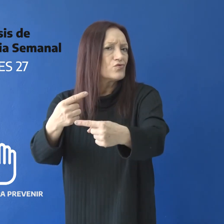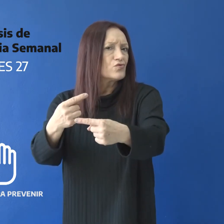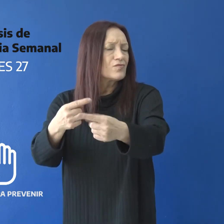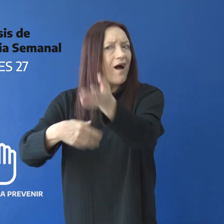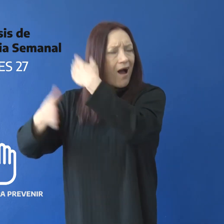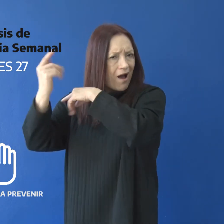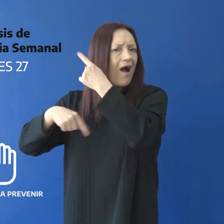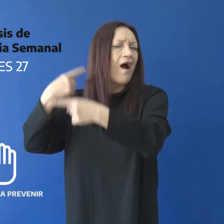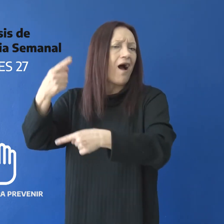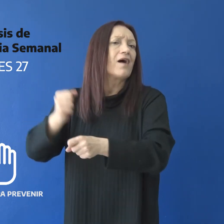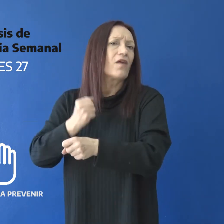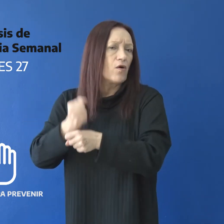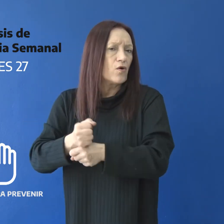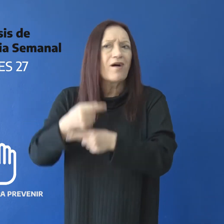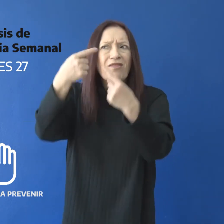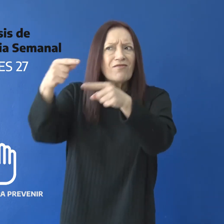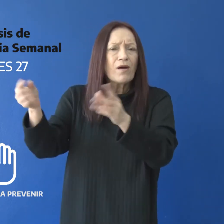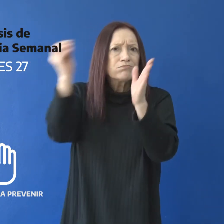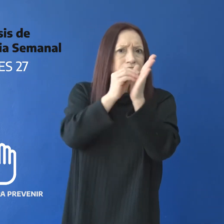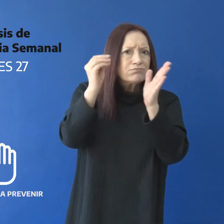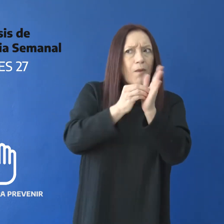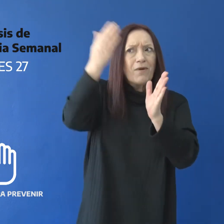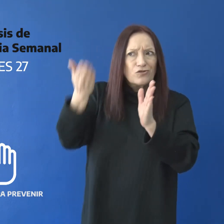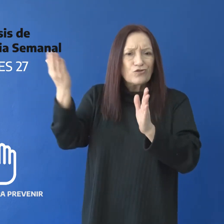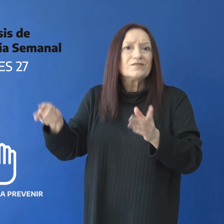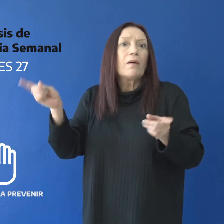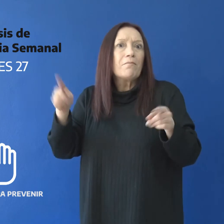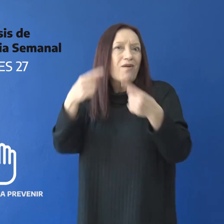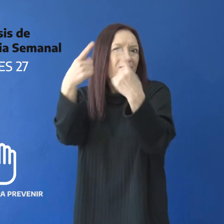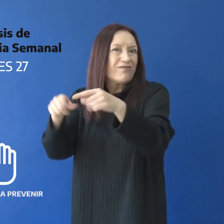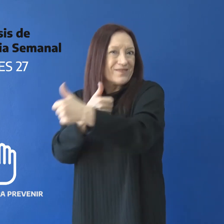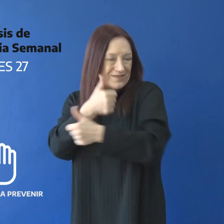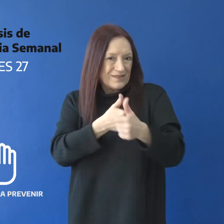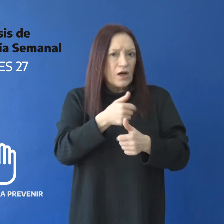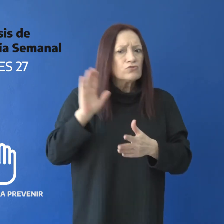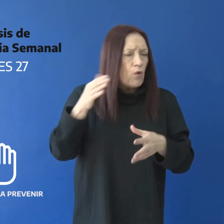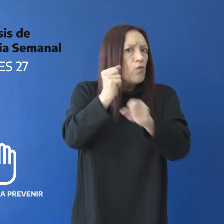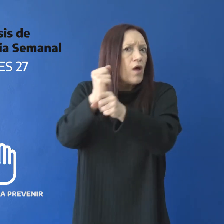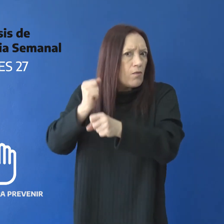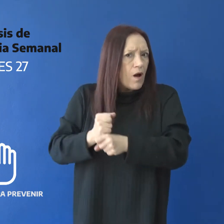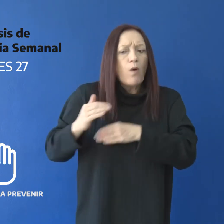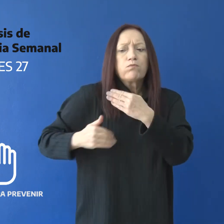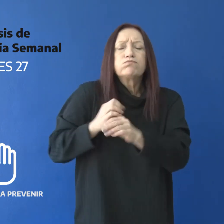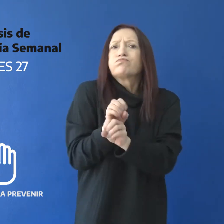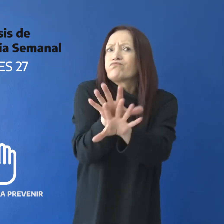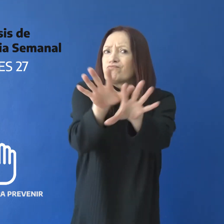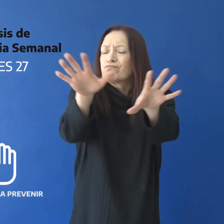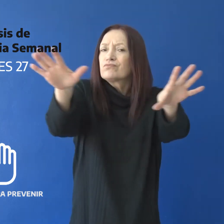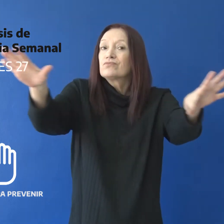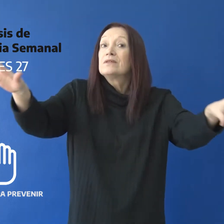fueron sumando categorías disciplinas y gente. Todo esto es un trabajo que ha ido en expansión que